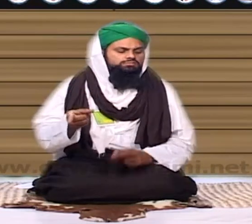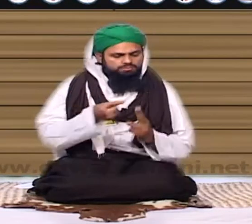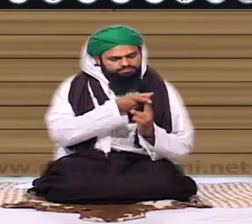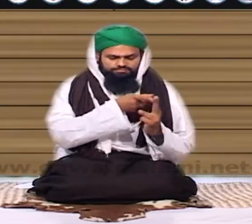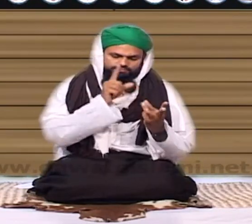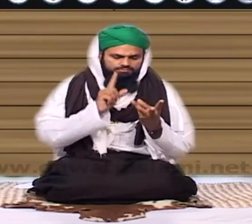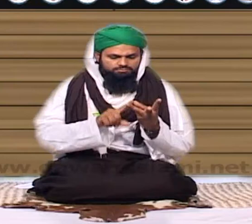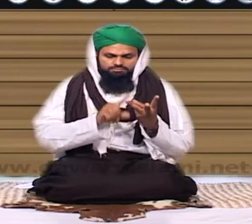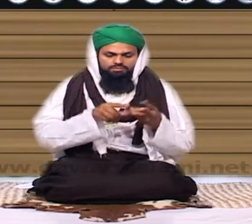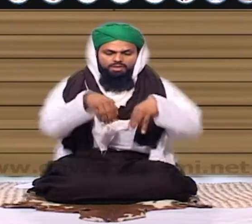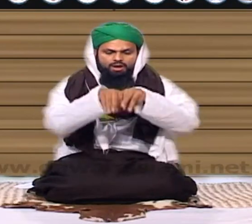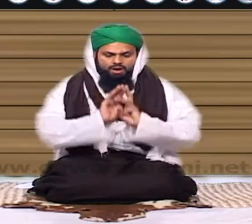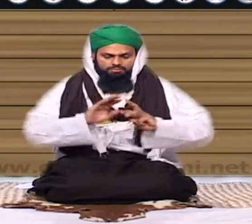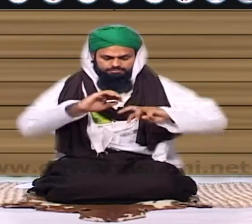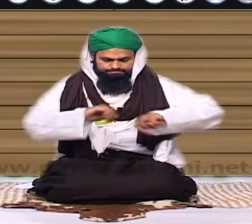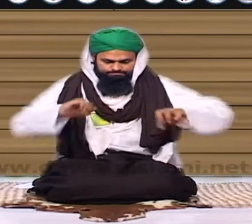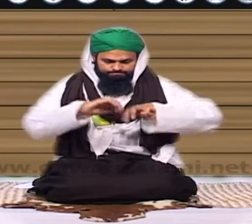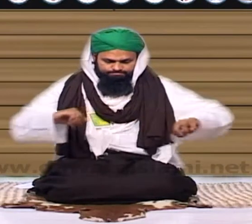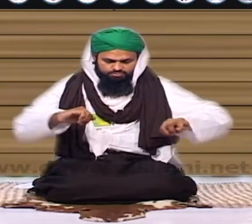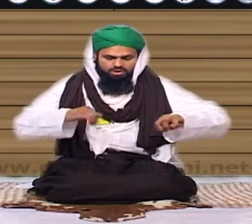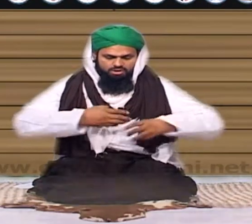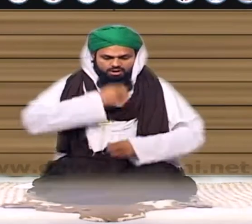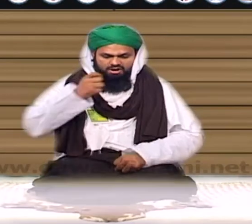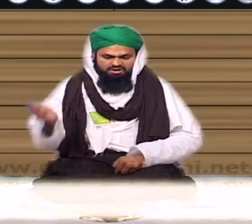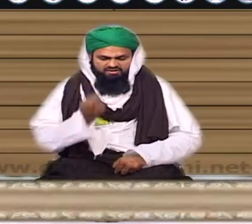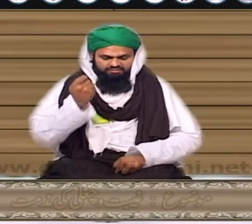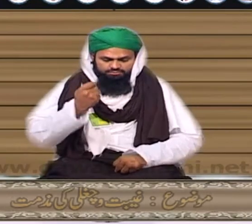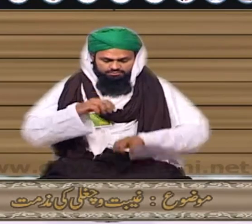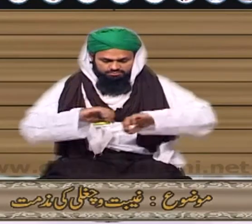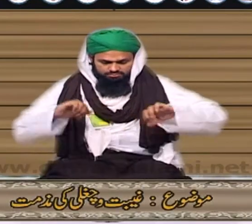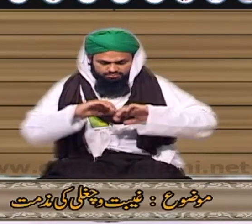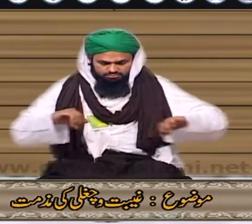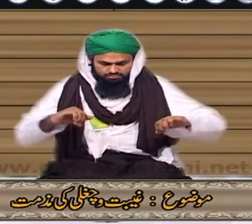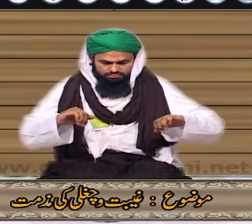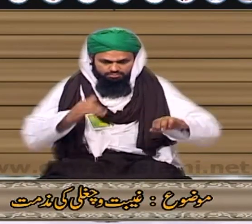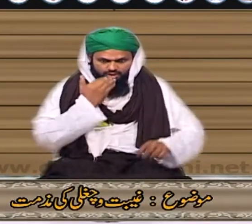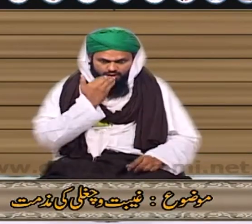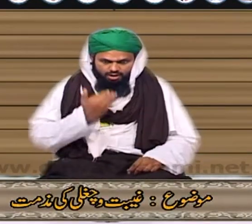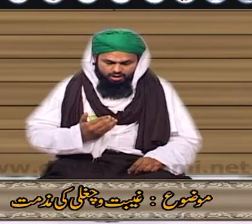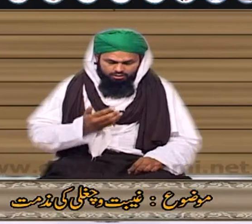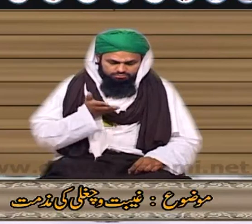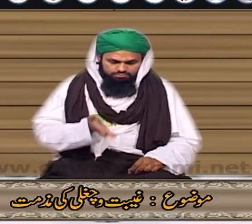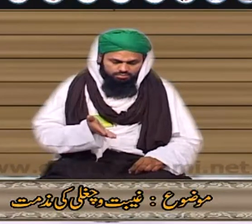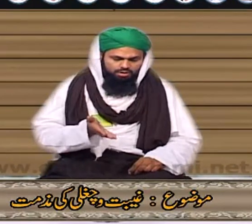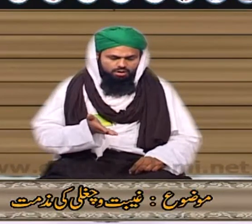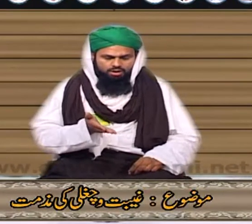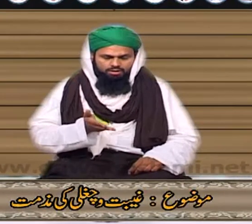نے تیسری قبر کو کھودا تاکہ اسی سے کفر میں چوری کر لوں تو وہاں بھی بڑا دہشتناک منظر تھا کہ